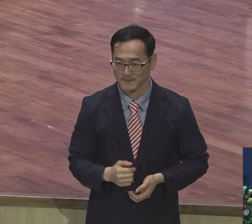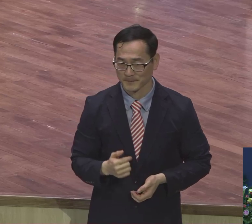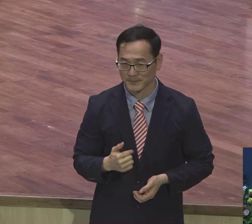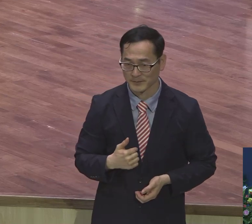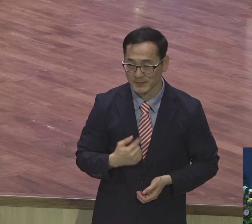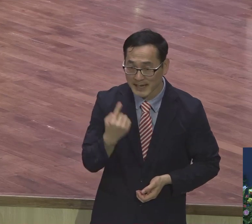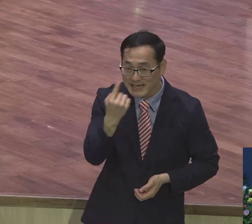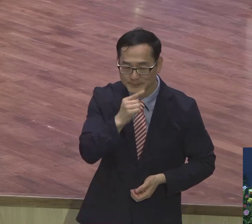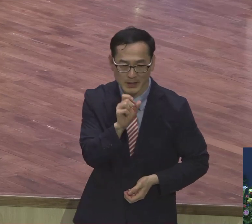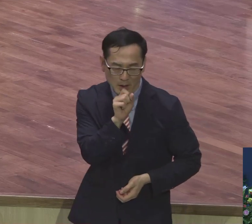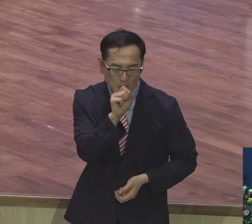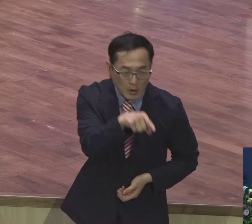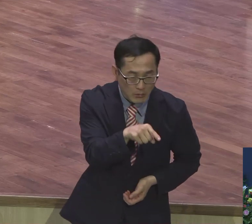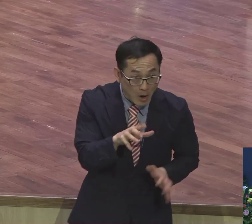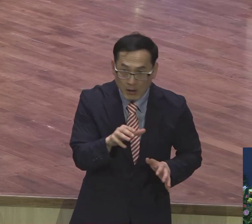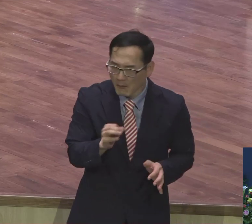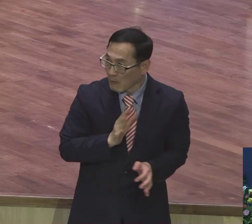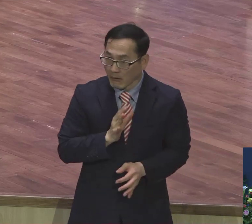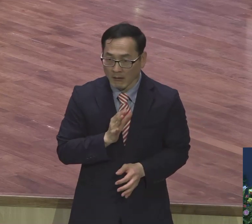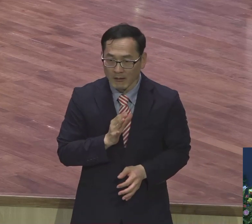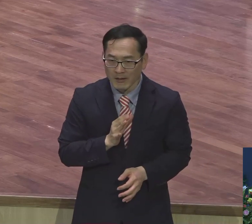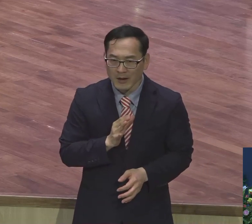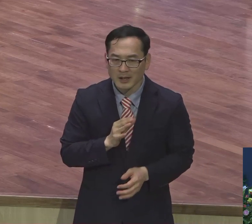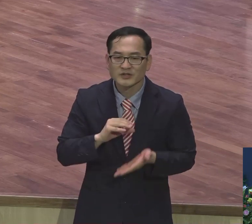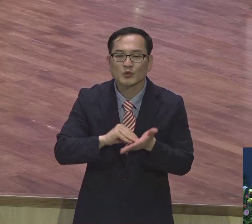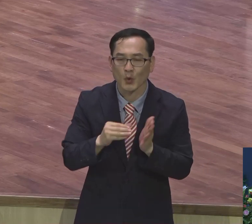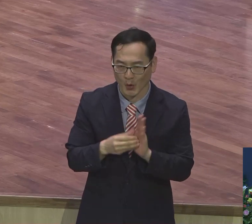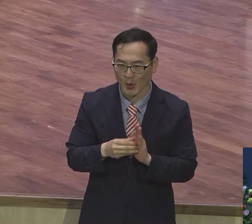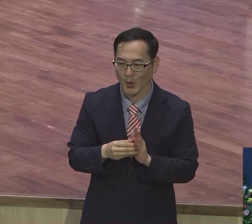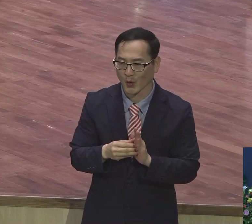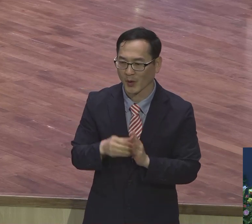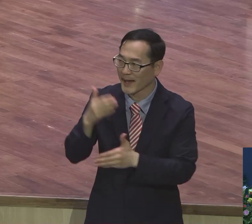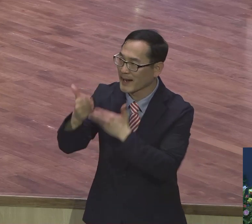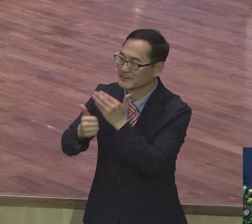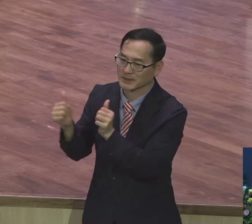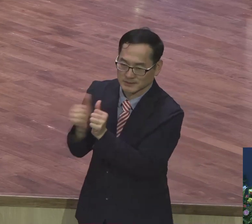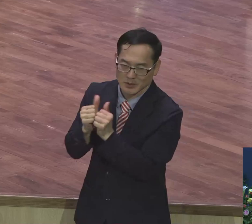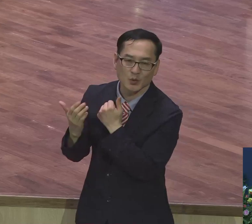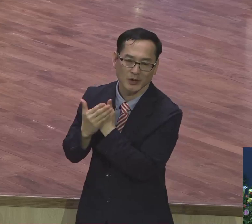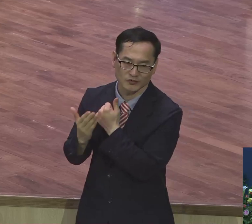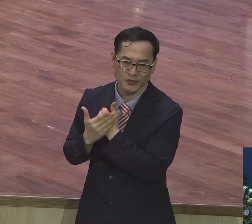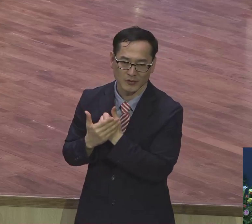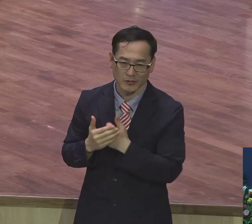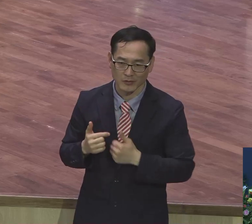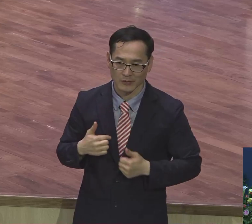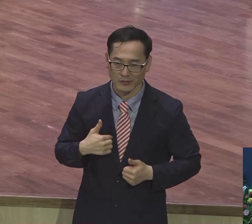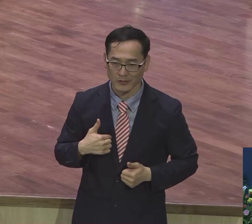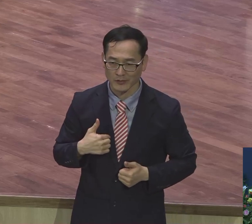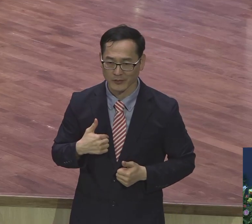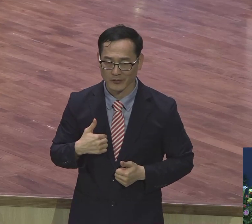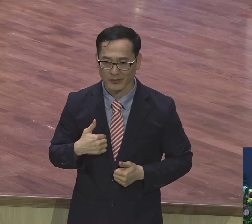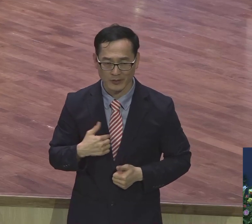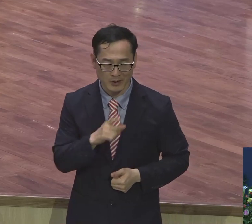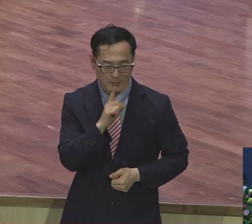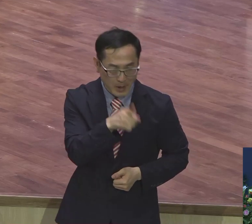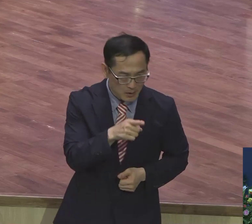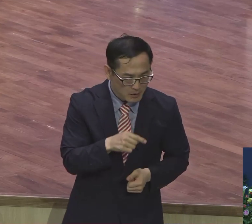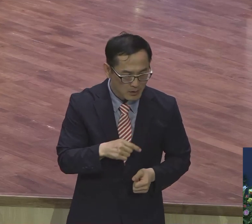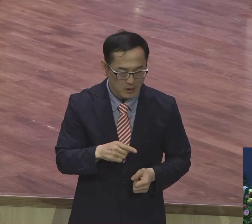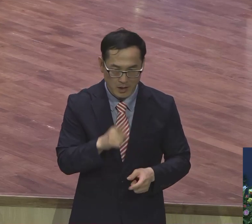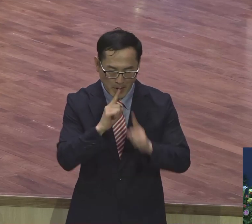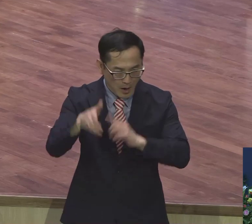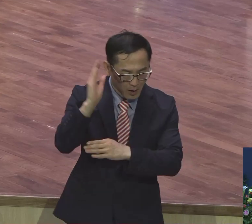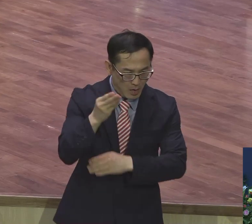이런 말이 나올 수 있을까라고 느낄 정도로 하나님이 성령을 채워주신다고요. 말씀을 아